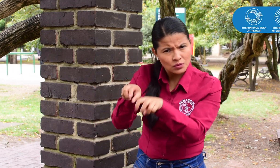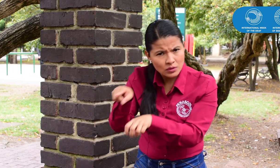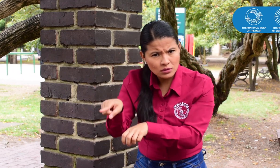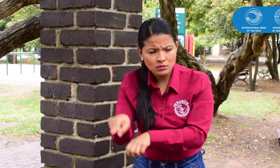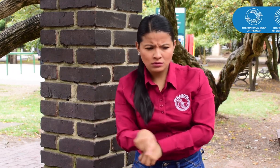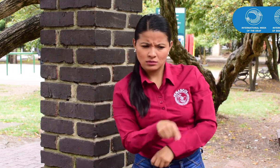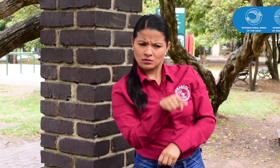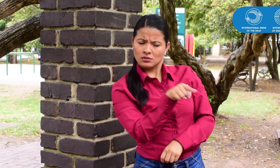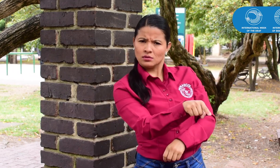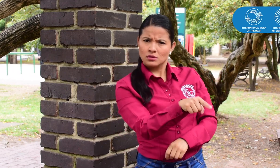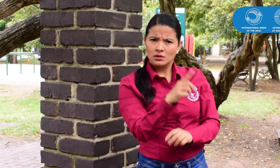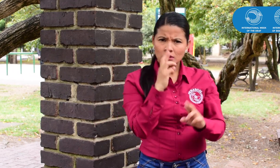reconocimiento